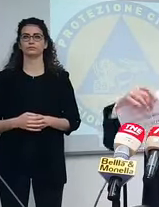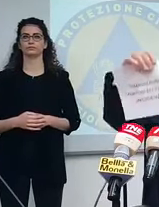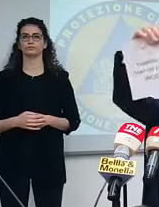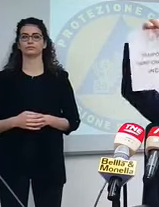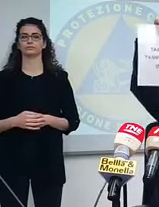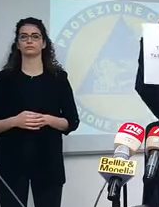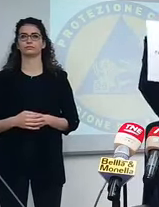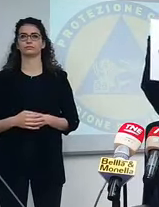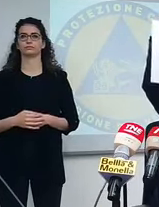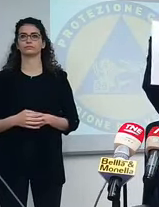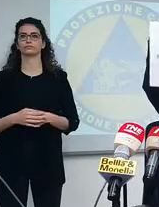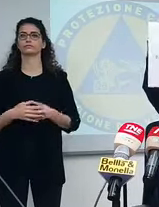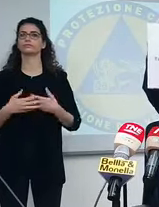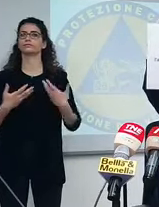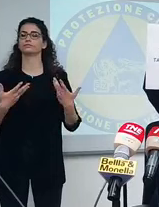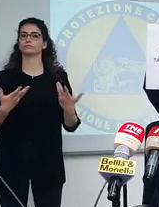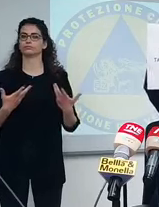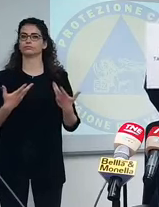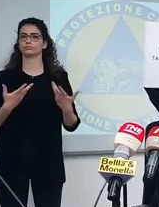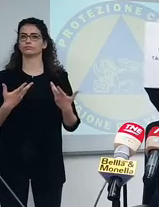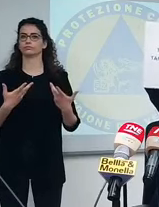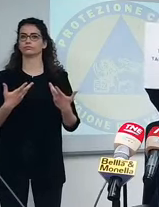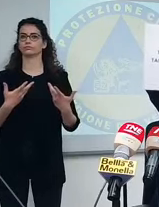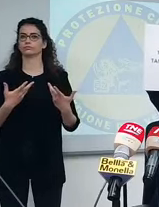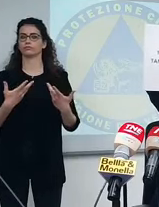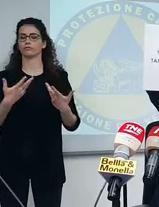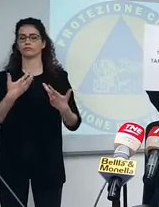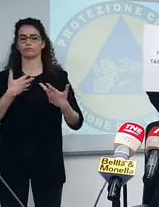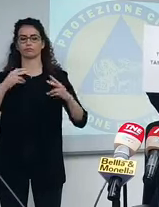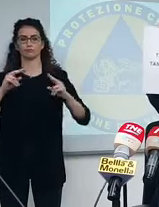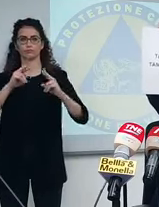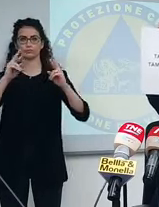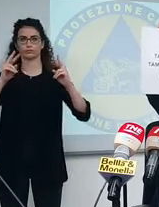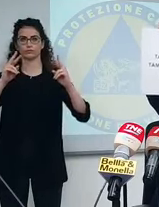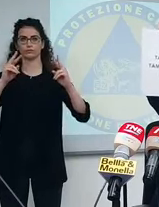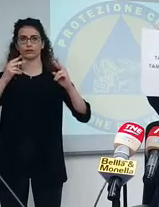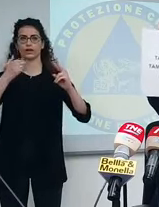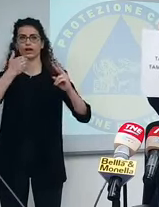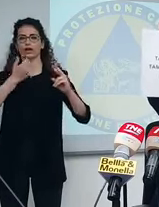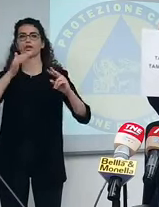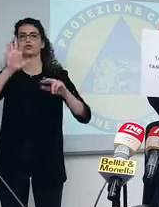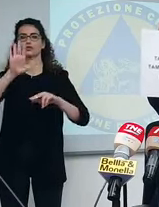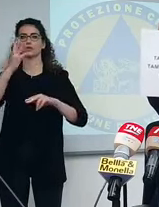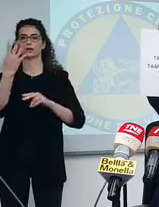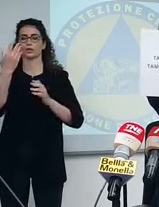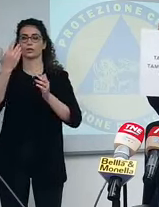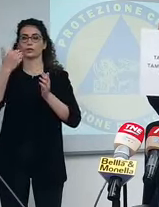sono stati, diciamo, identificati facendo 54